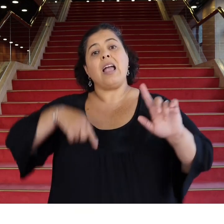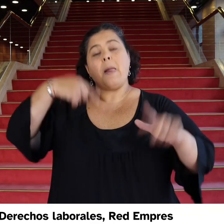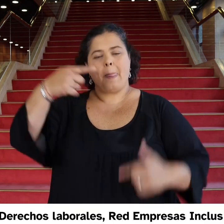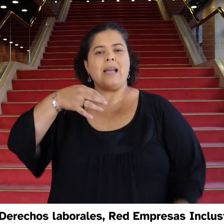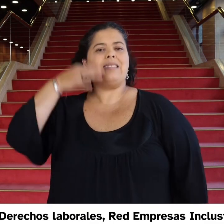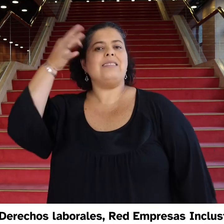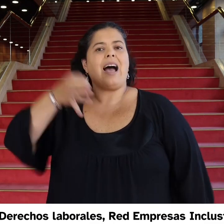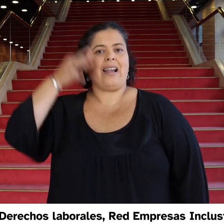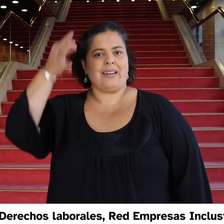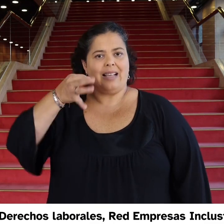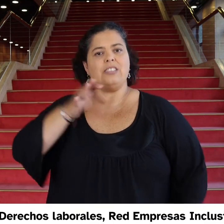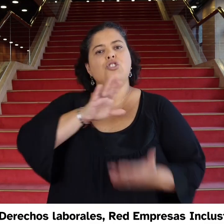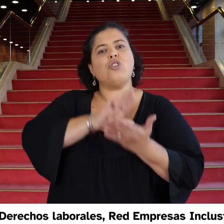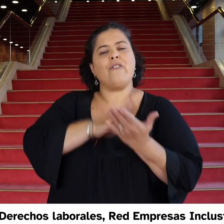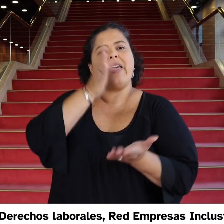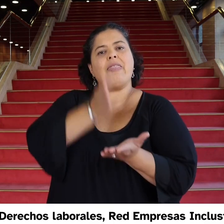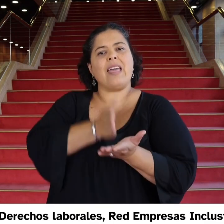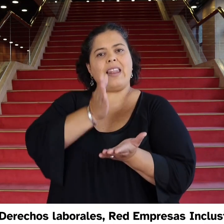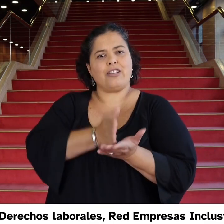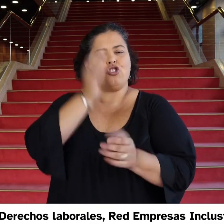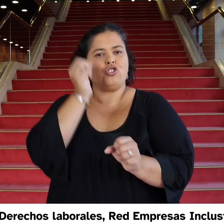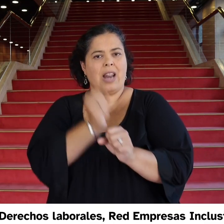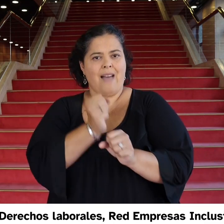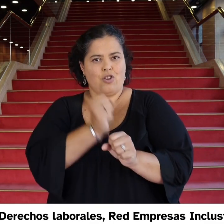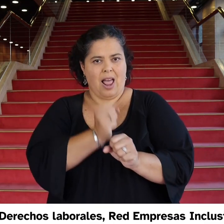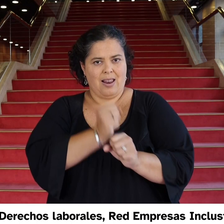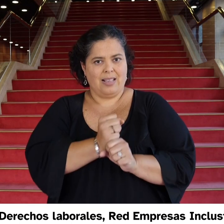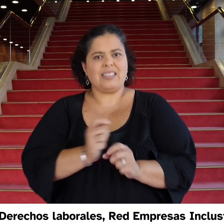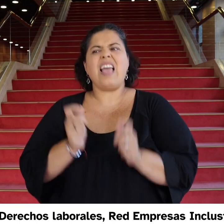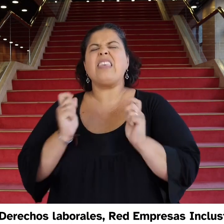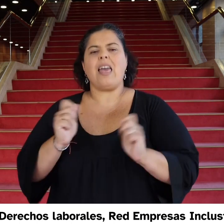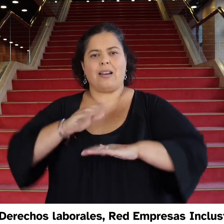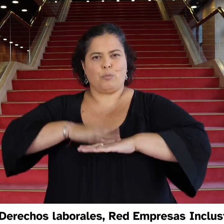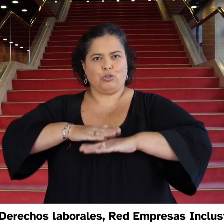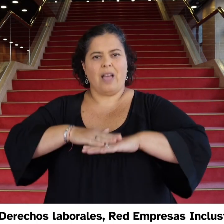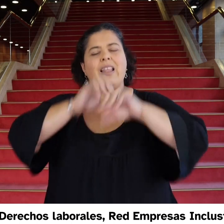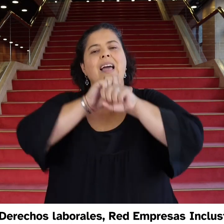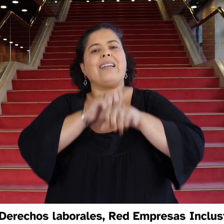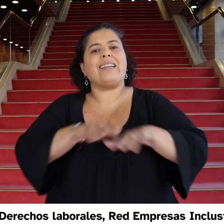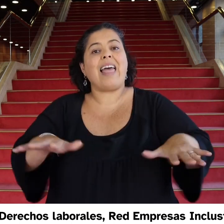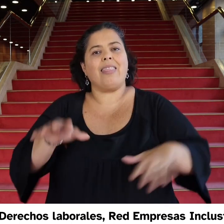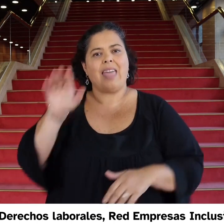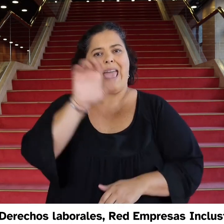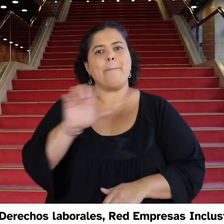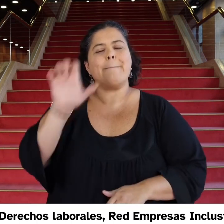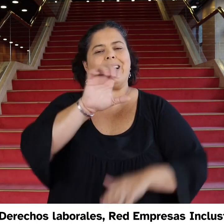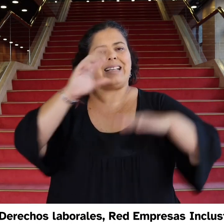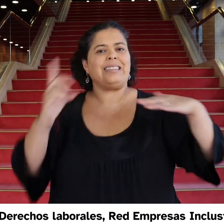Charla Derechos Laborales, Red Empresas Inclusivas 19 de abril, 17, 30